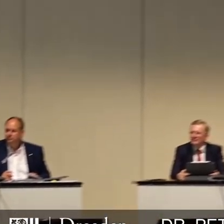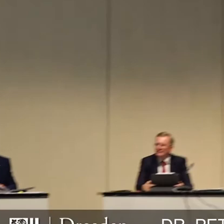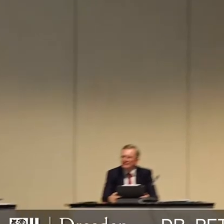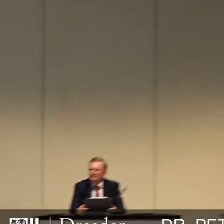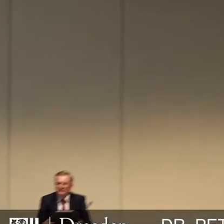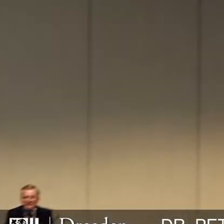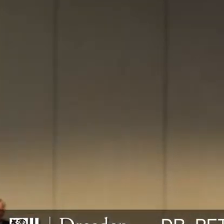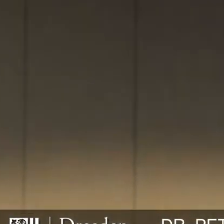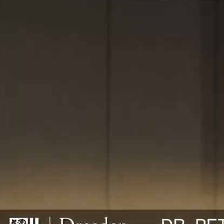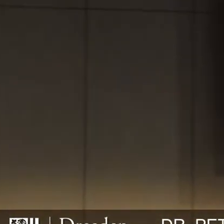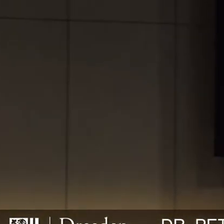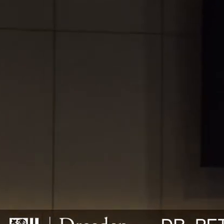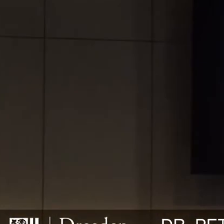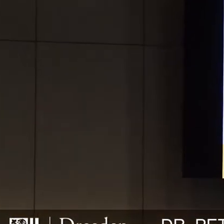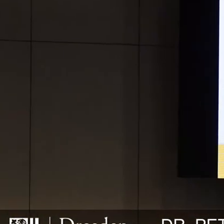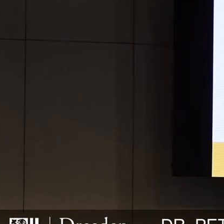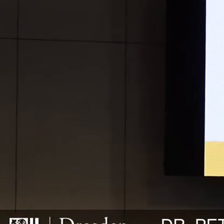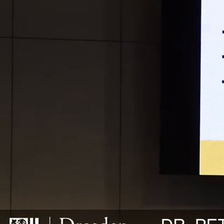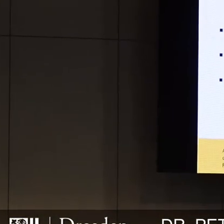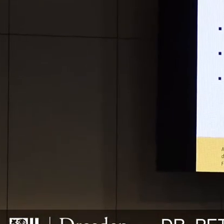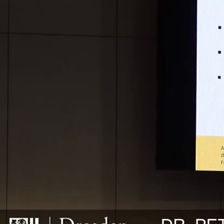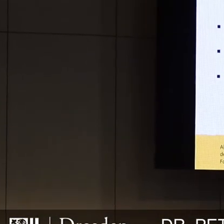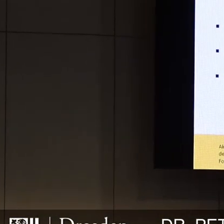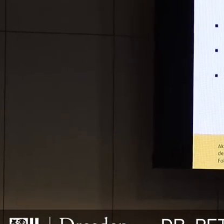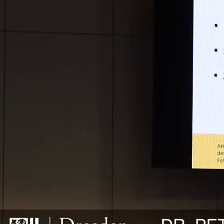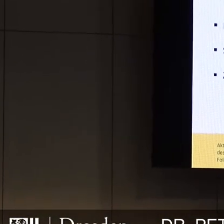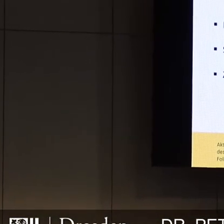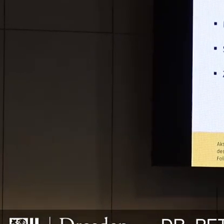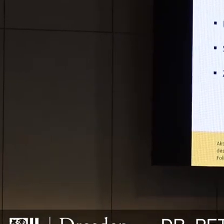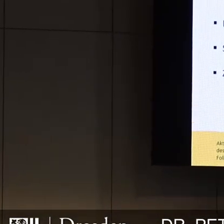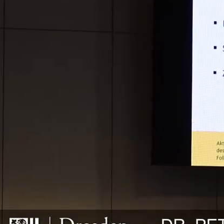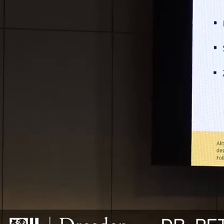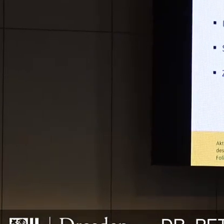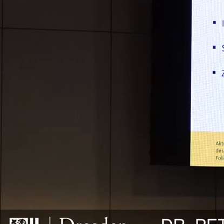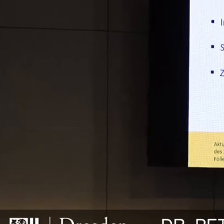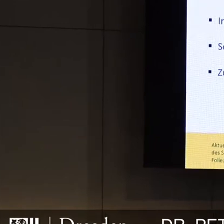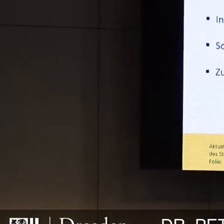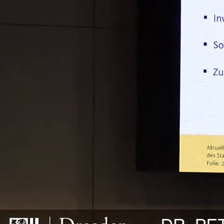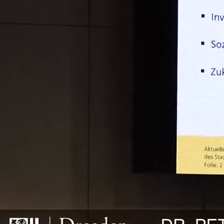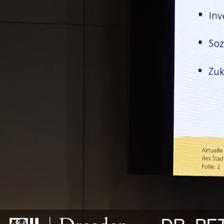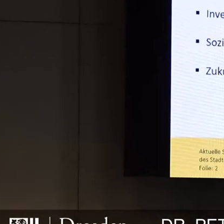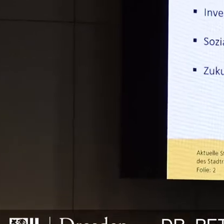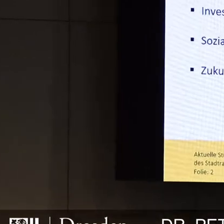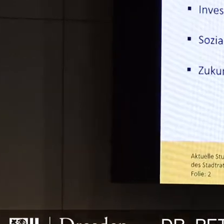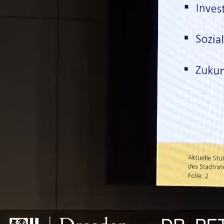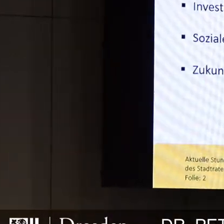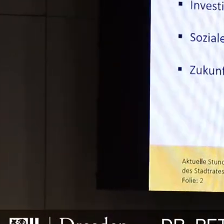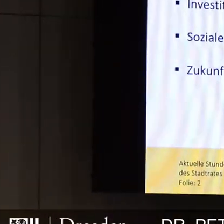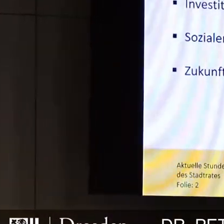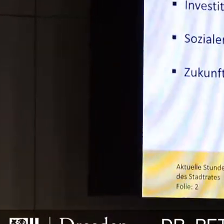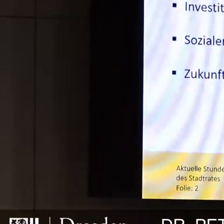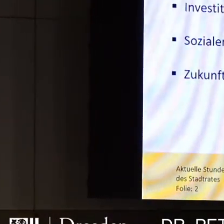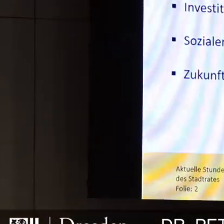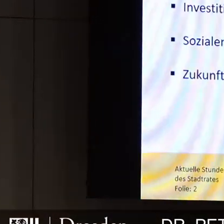nicht erscheint, denn die brauchen wir gleich noch für das, was ich Ihnen zeige, sonst schaffe ich es nicht mit fünf Folien. Ganz klar,